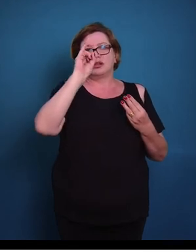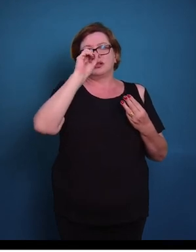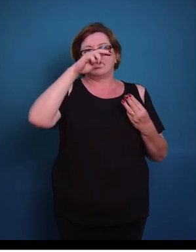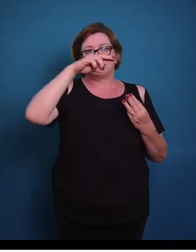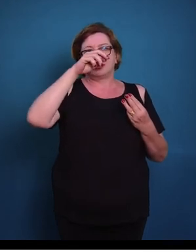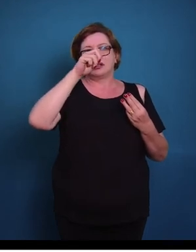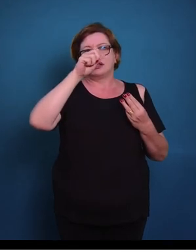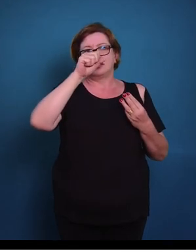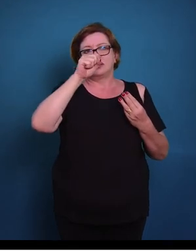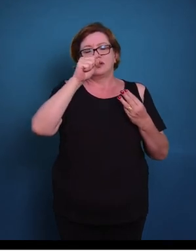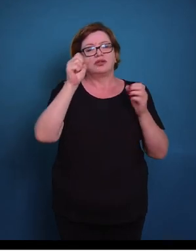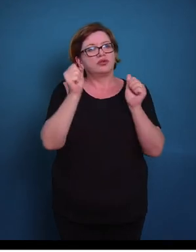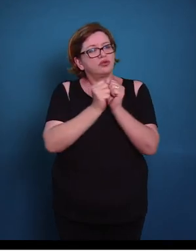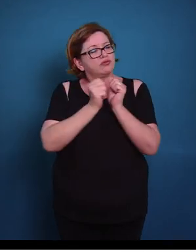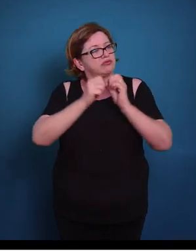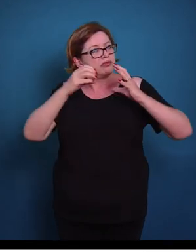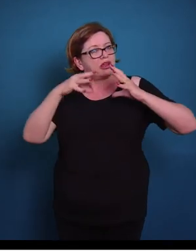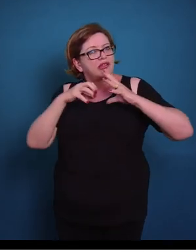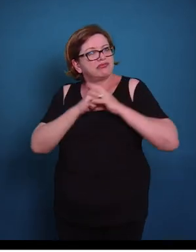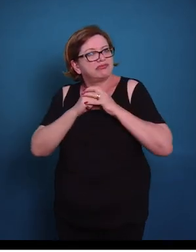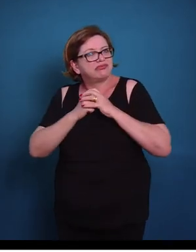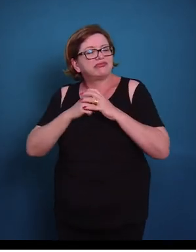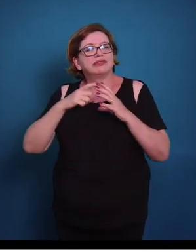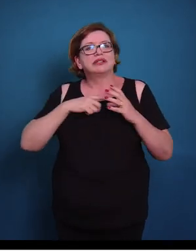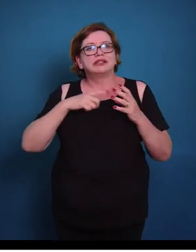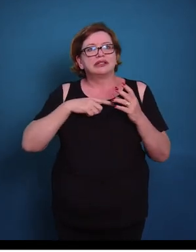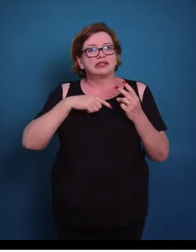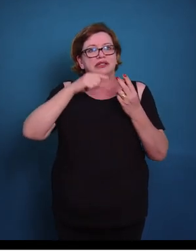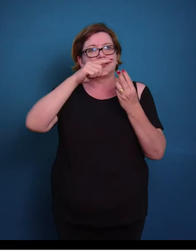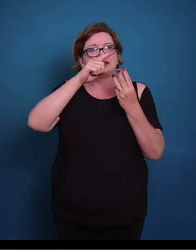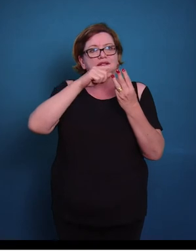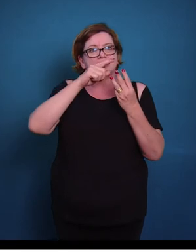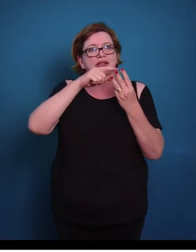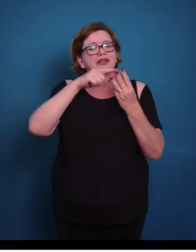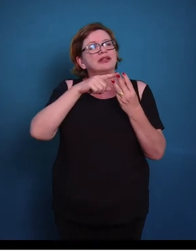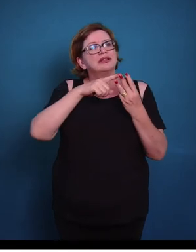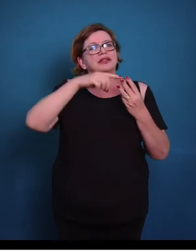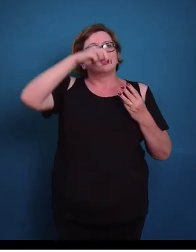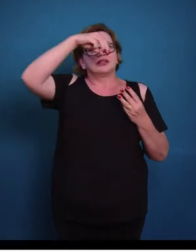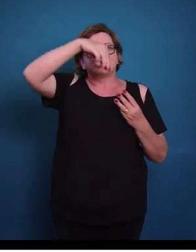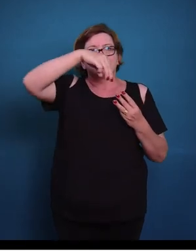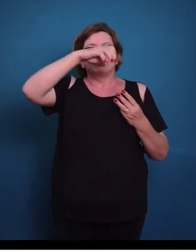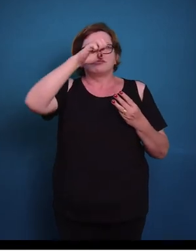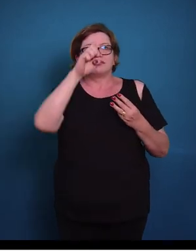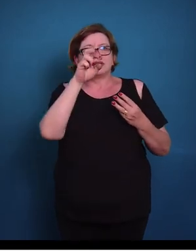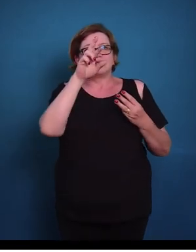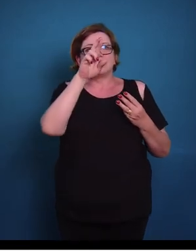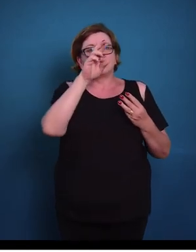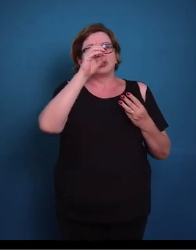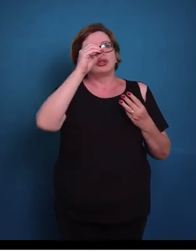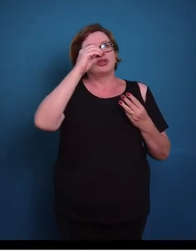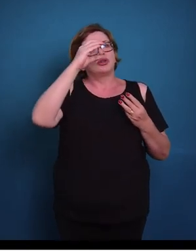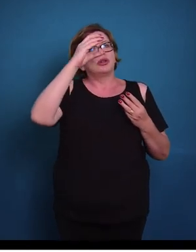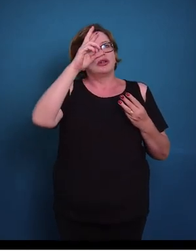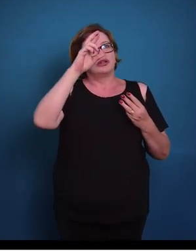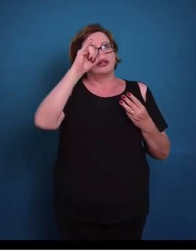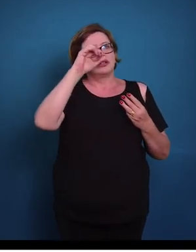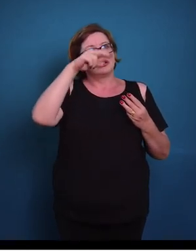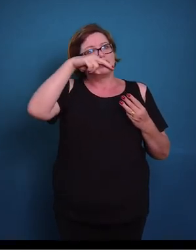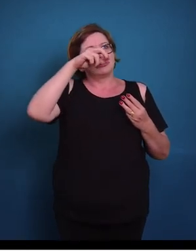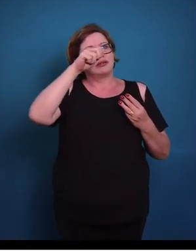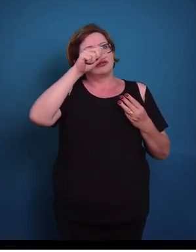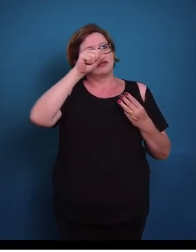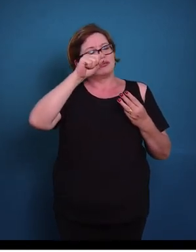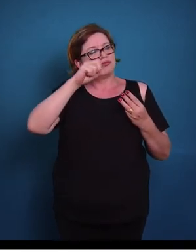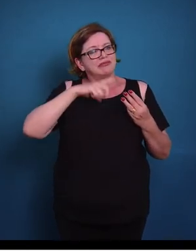secreção. Então nós temos células aqui sendo secretadas. Nós temos as glândulas merócrinas, no qual somente o produto de